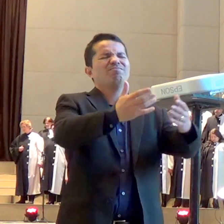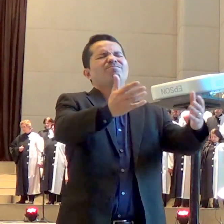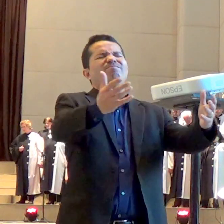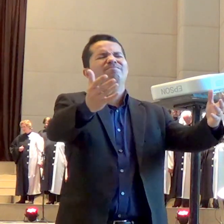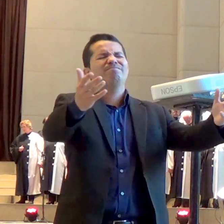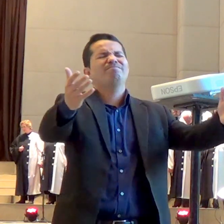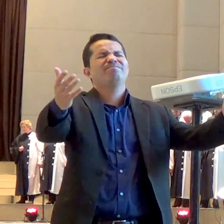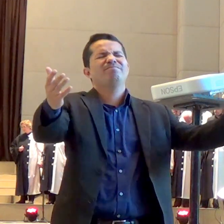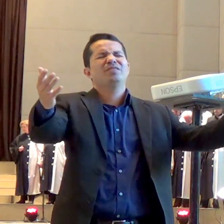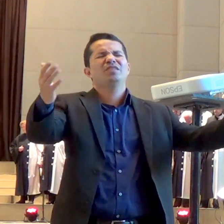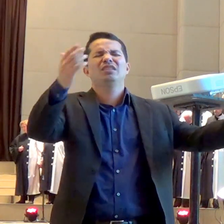clamando